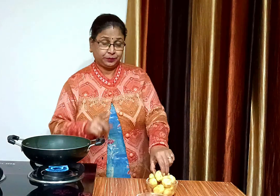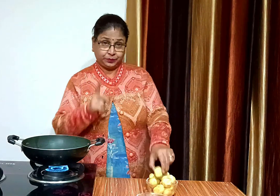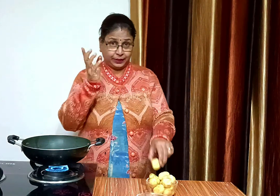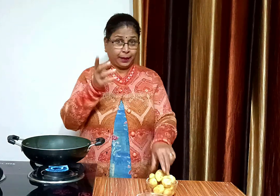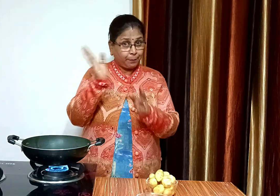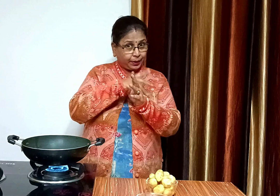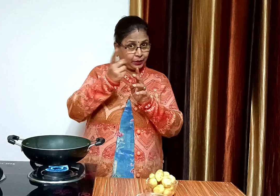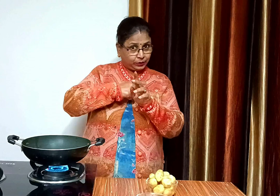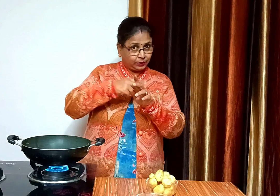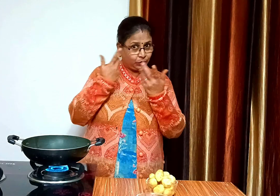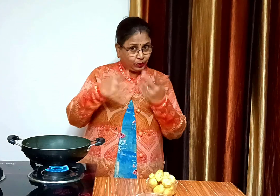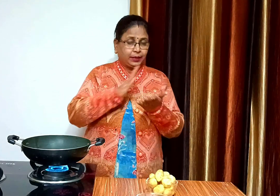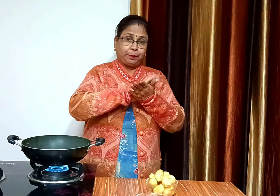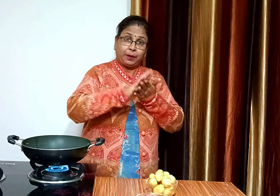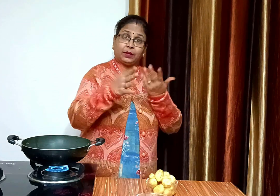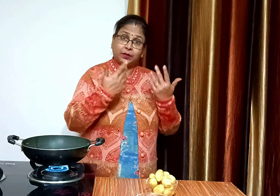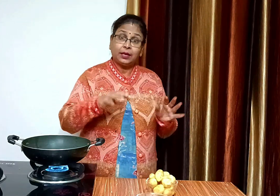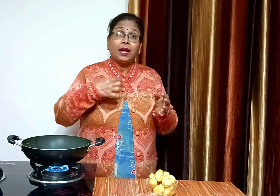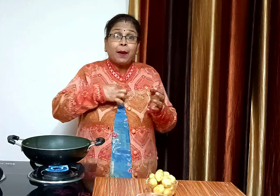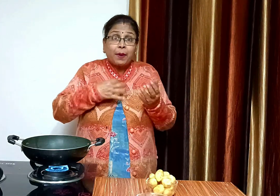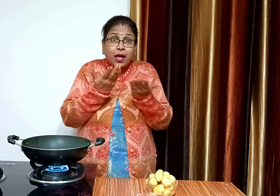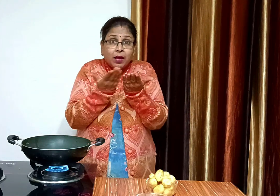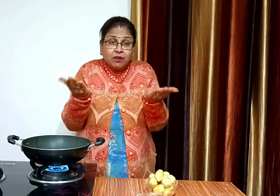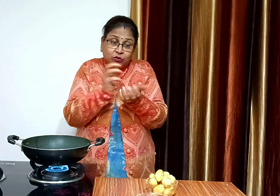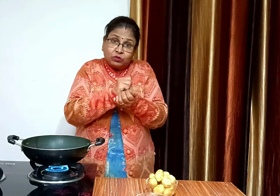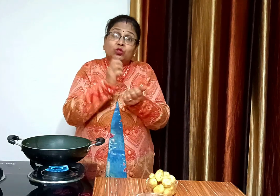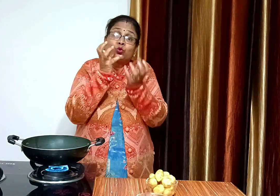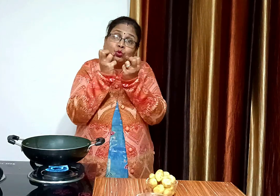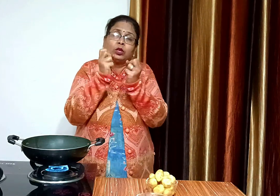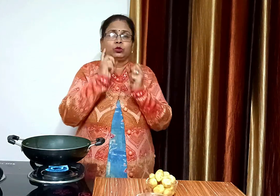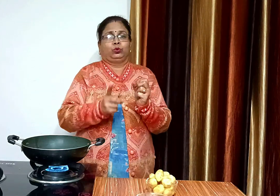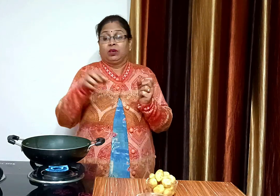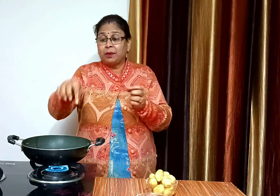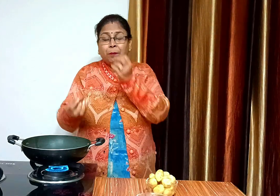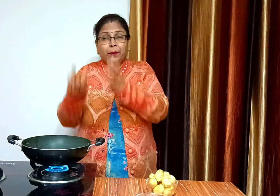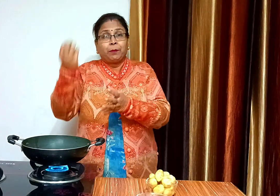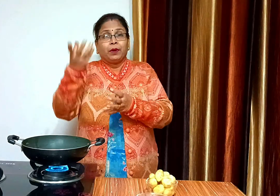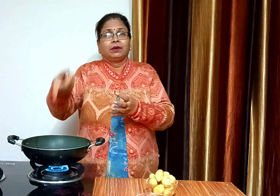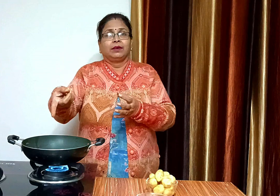हमने पहले ही आलू को छील कर पानी से धोकर और कपड़े से अच्चे से सुखा कर रख लिया है